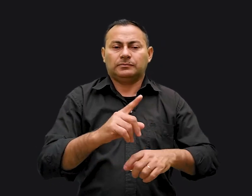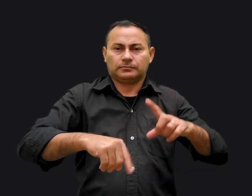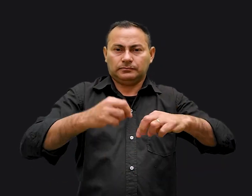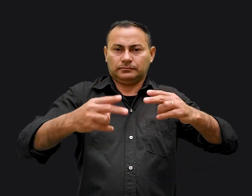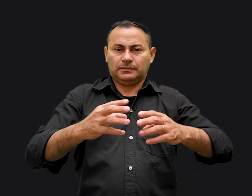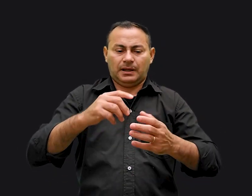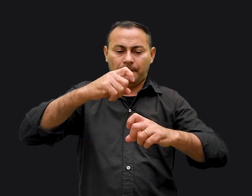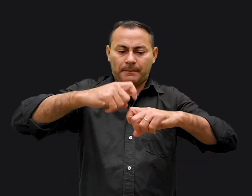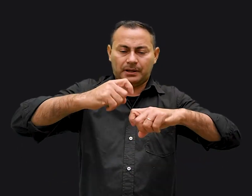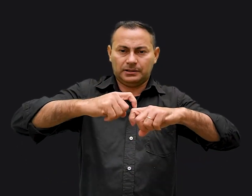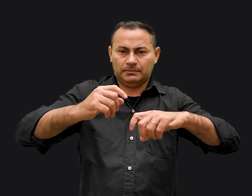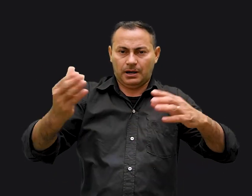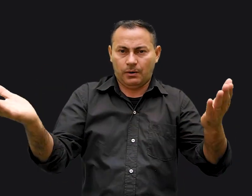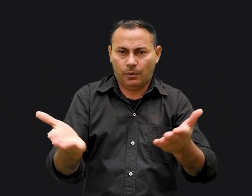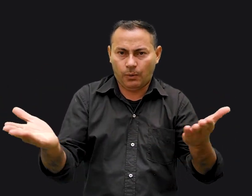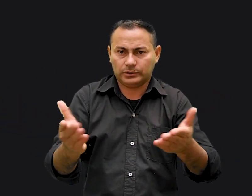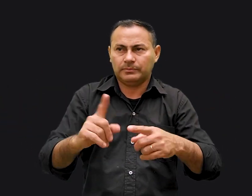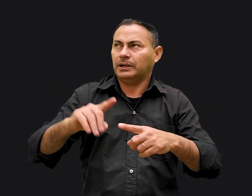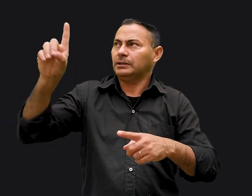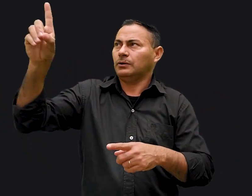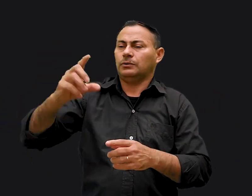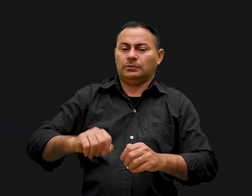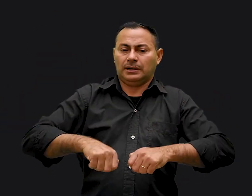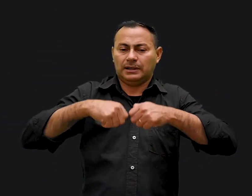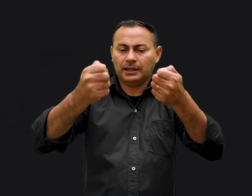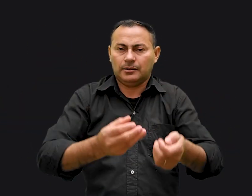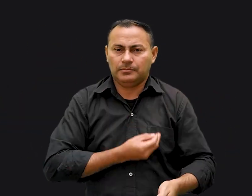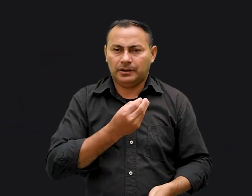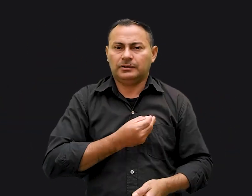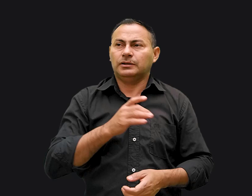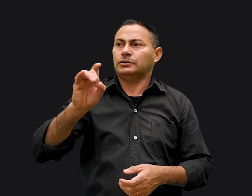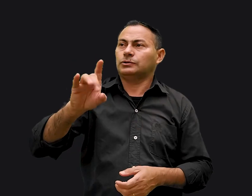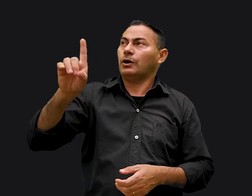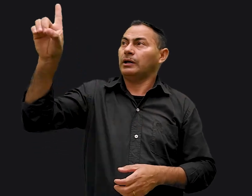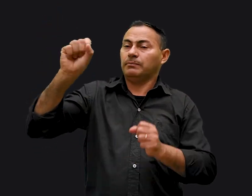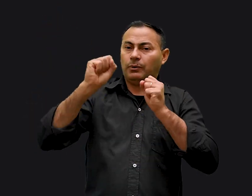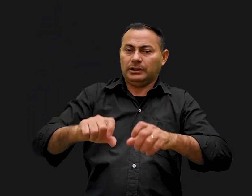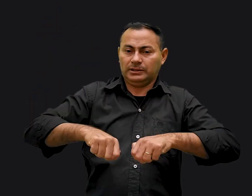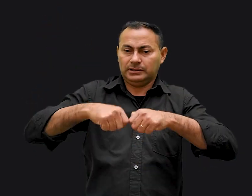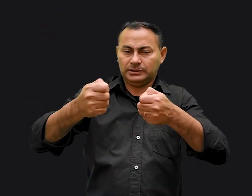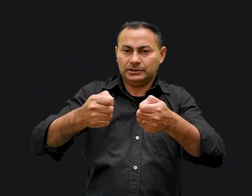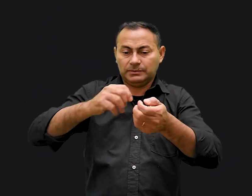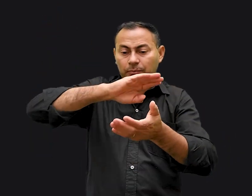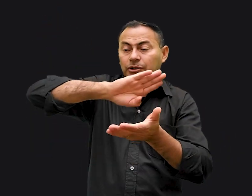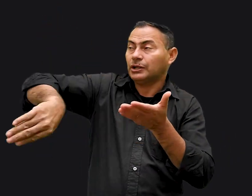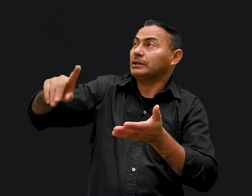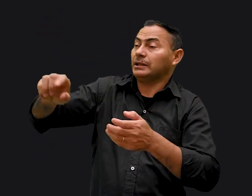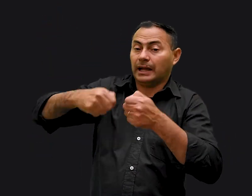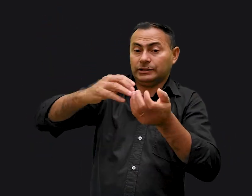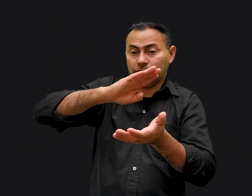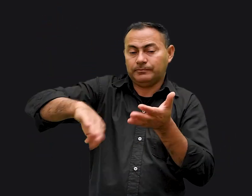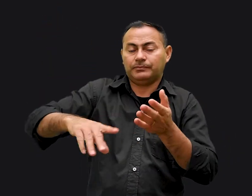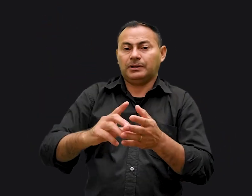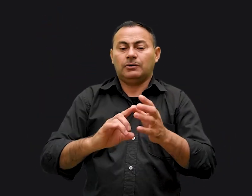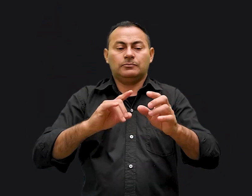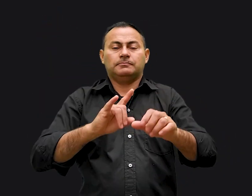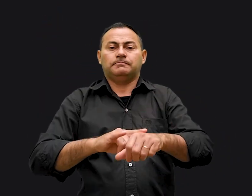equipamentos da medicina hoje Mas Deus é o doador da vida e só Ele pode tirá-la Não cometerás adultério